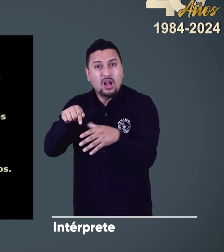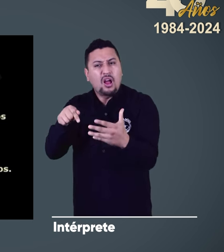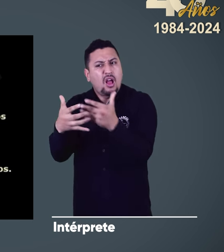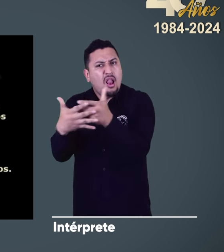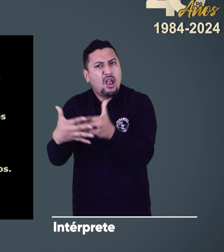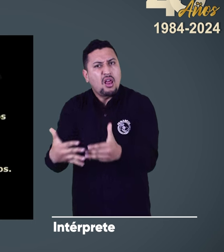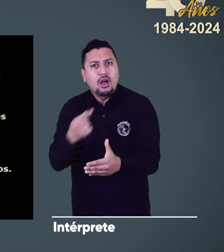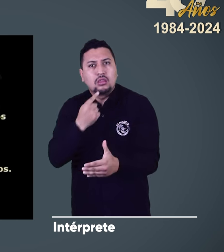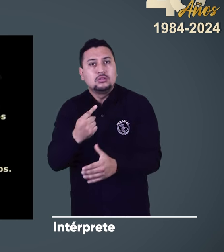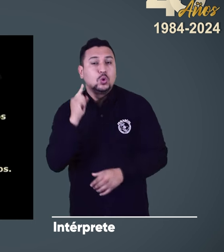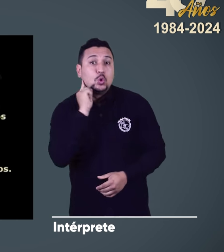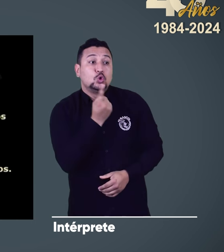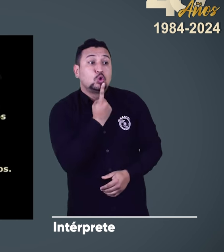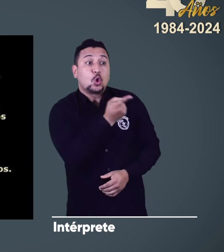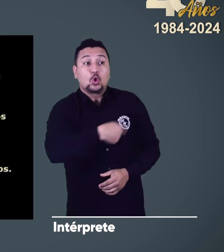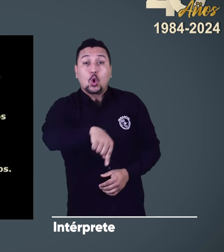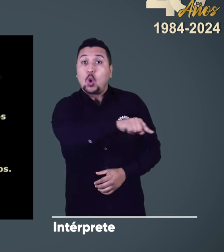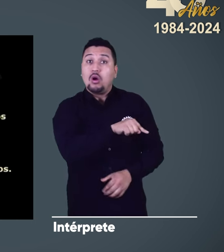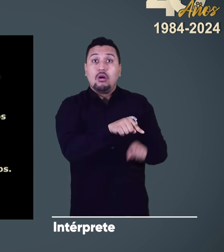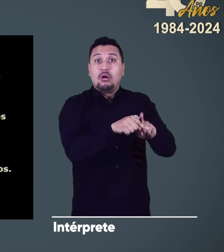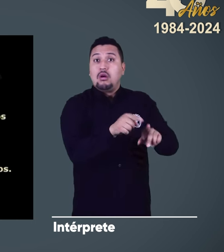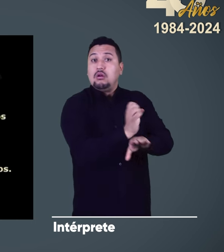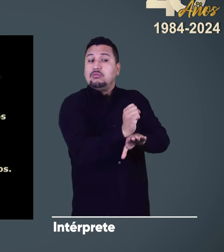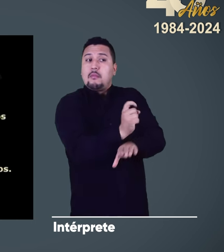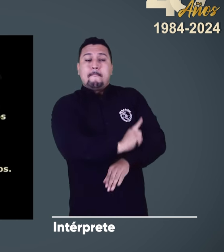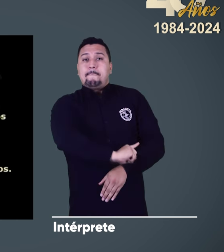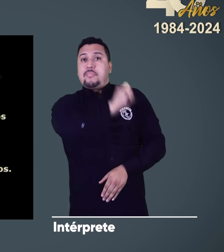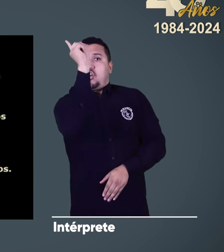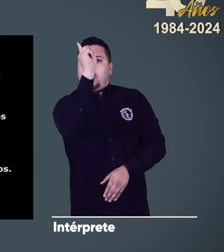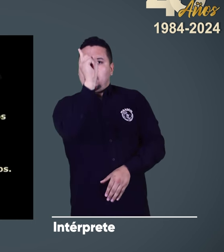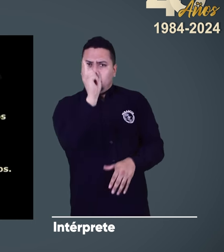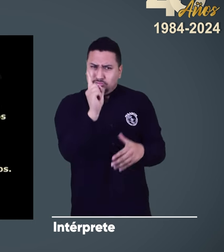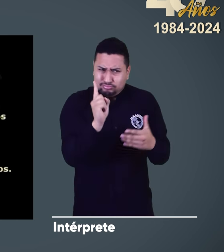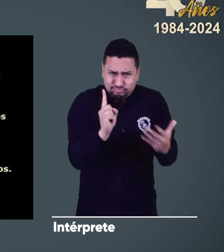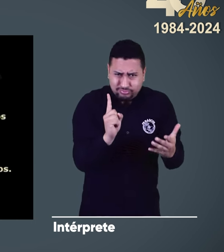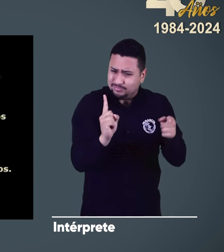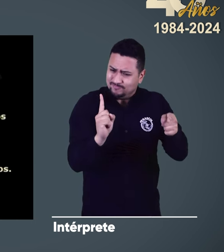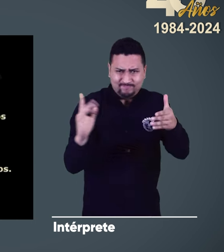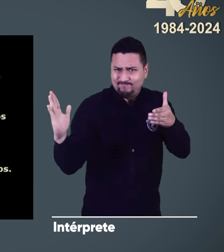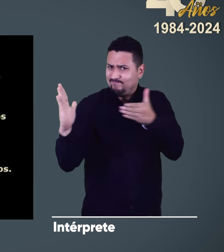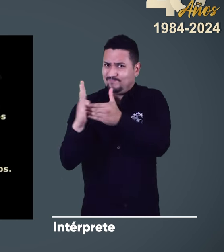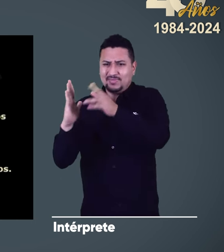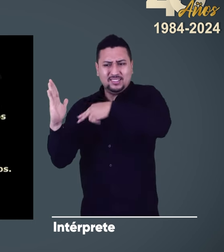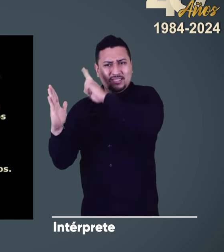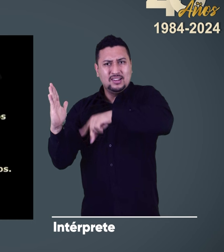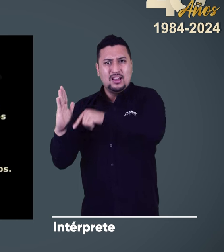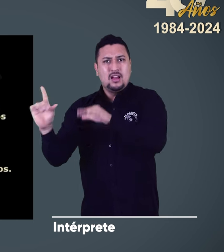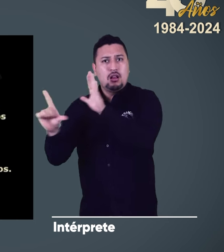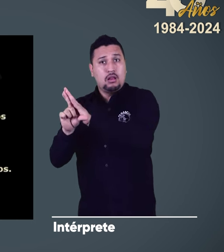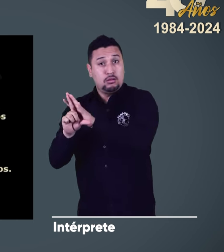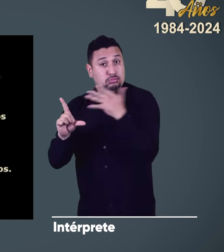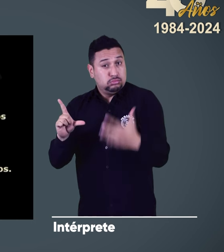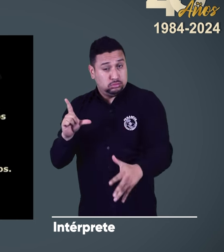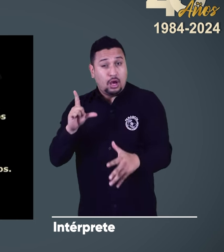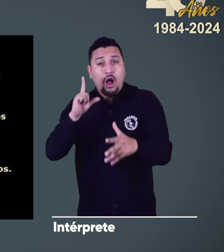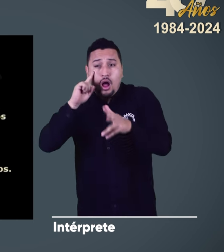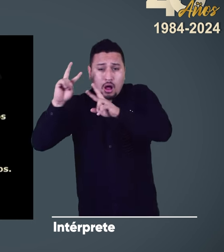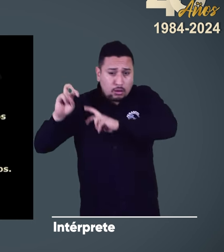Derogar la ley del código de transporte que impide a los sordos conducir vehículos por cuanto muchos